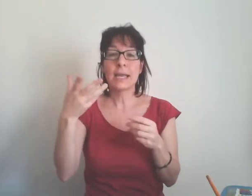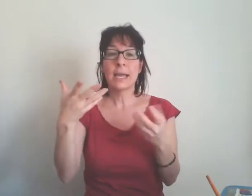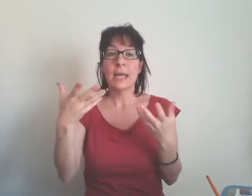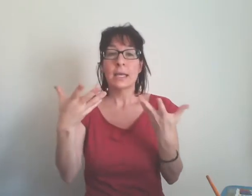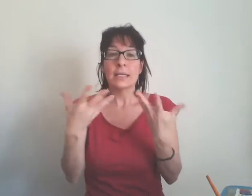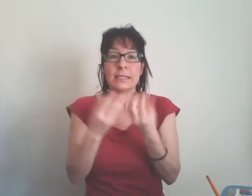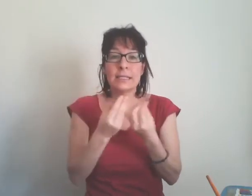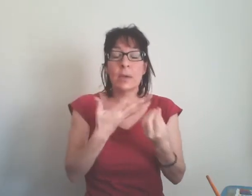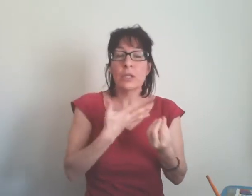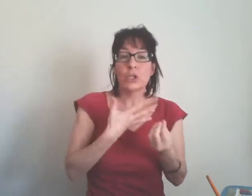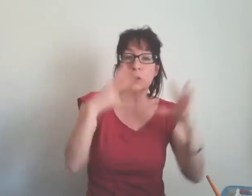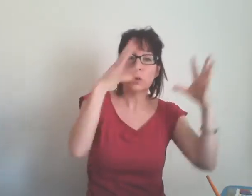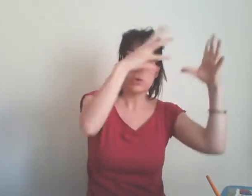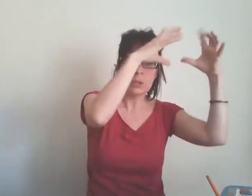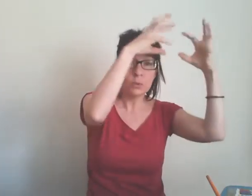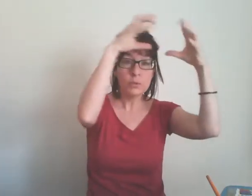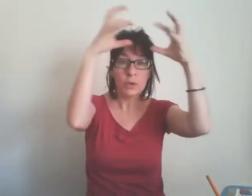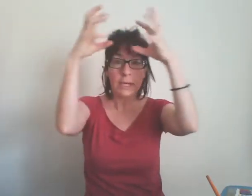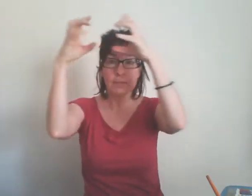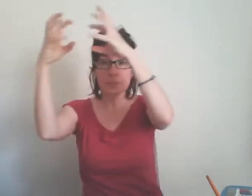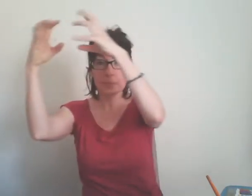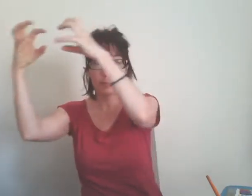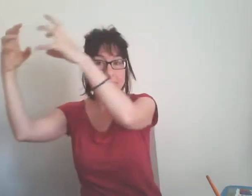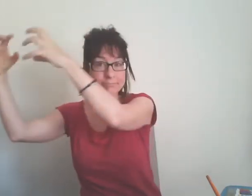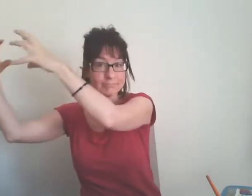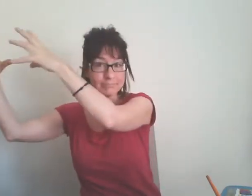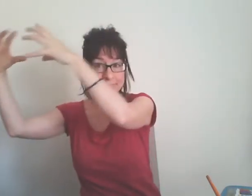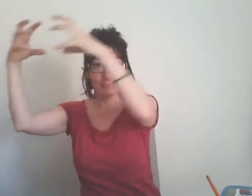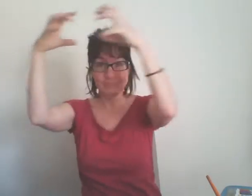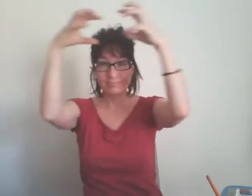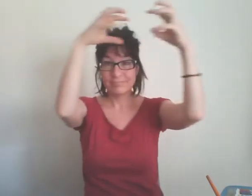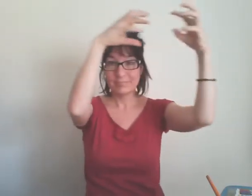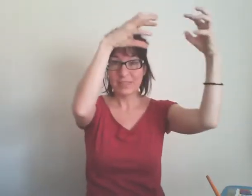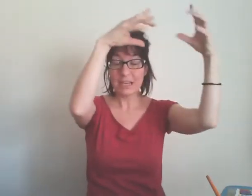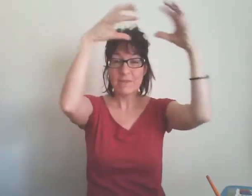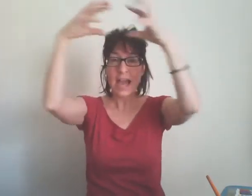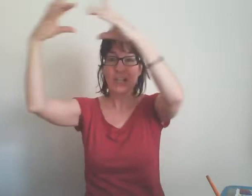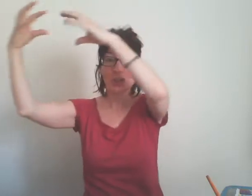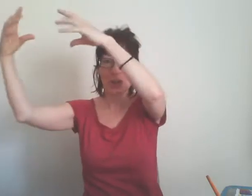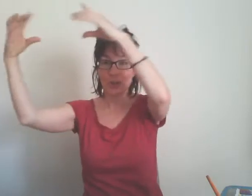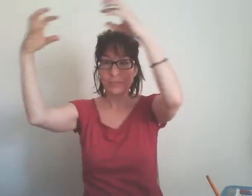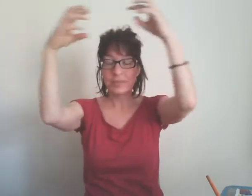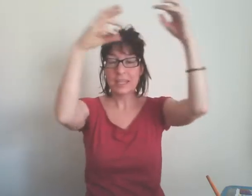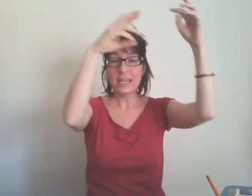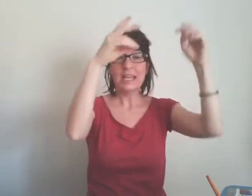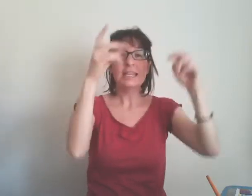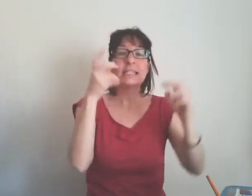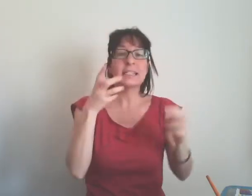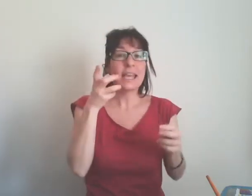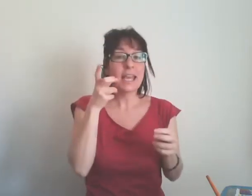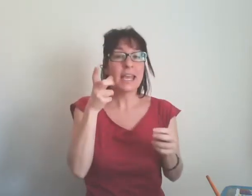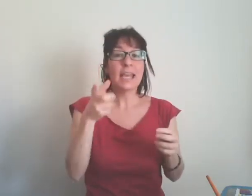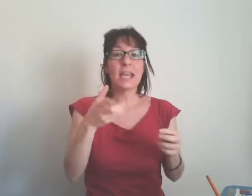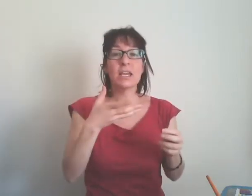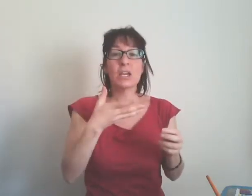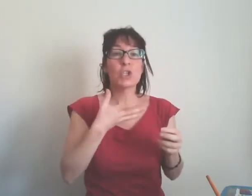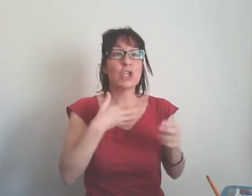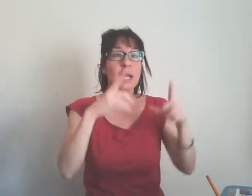insieme ci sono le nuvole che viaggiano se c'è